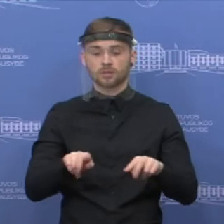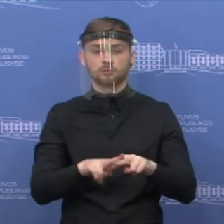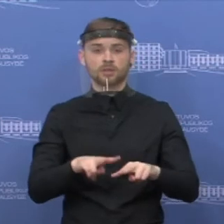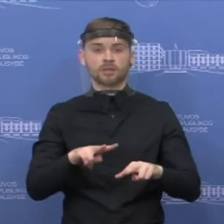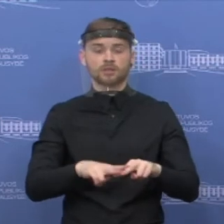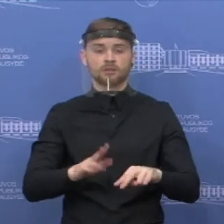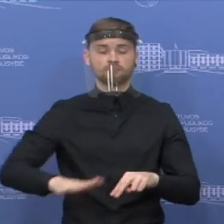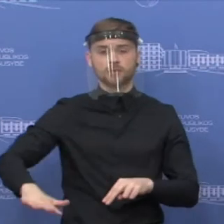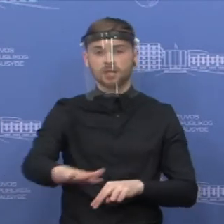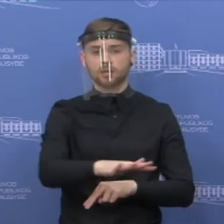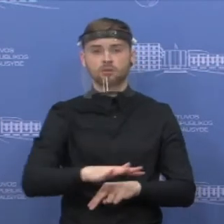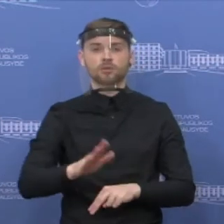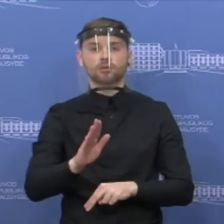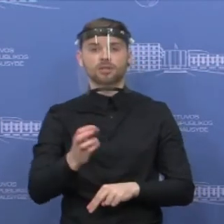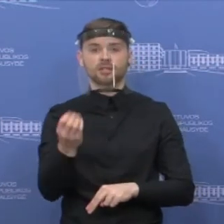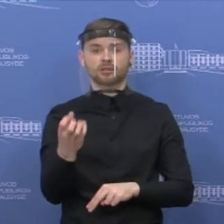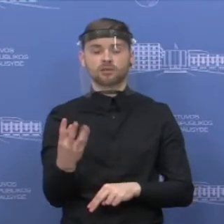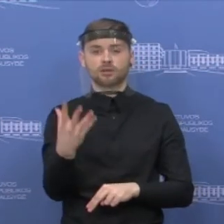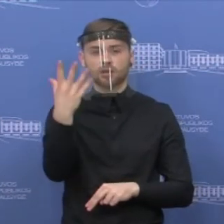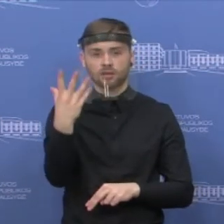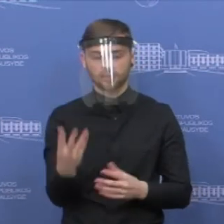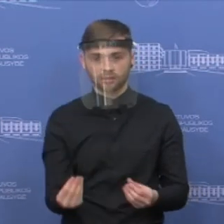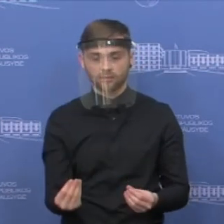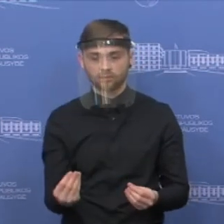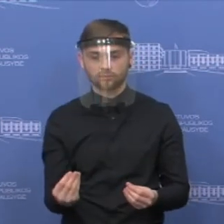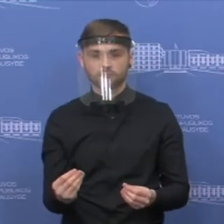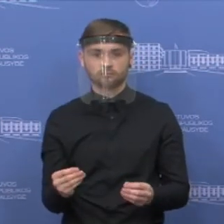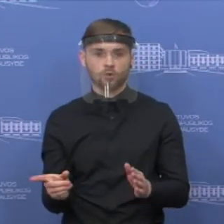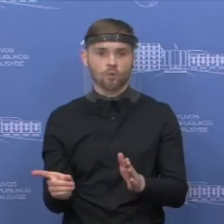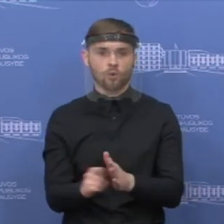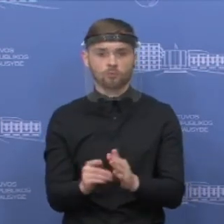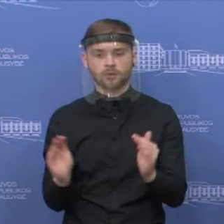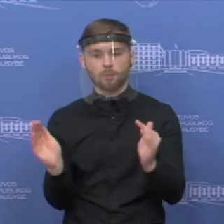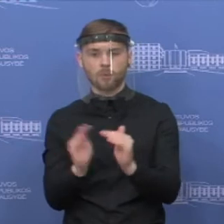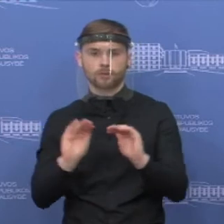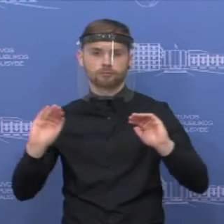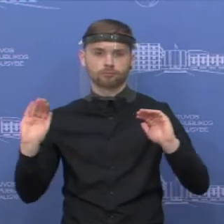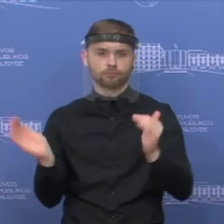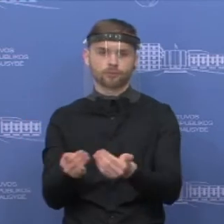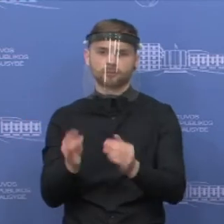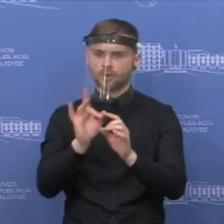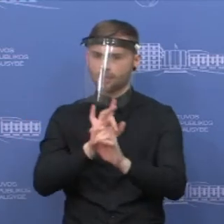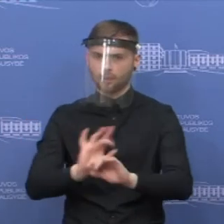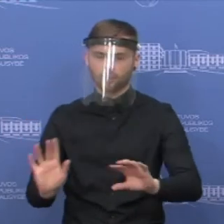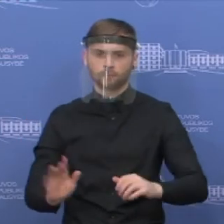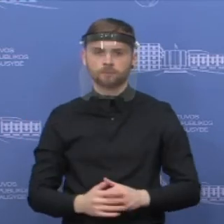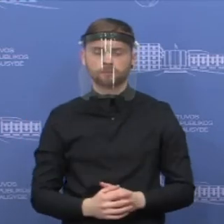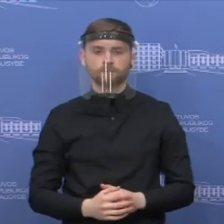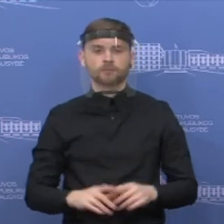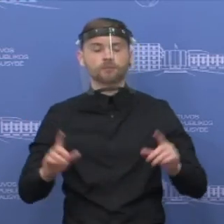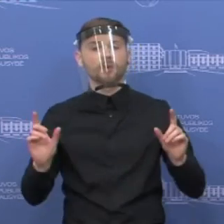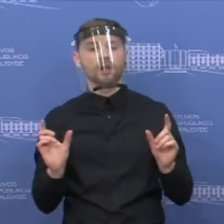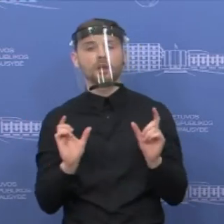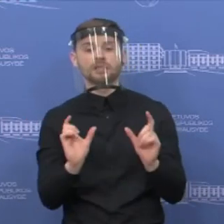nebus taikomas 14 dienų privalomas karantinas. Ir taip pat tas karantinas